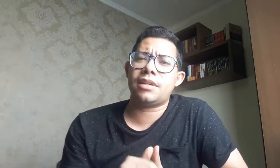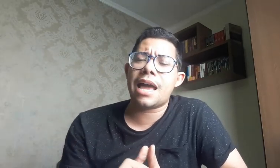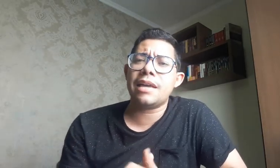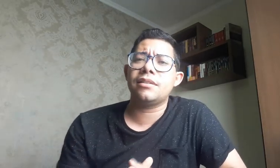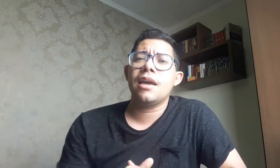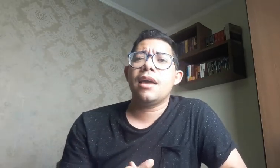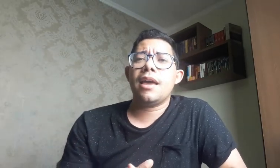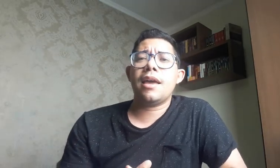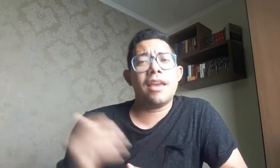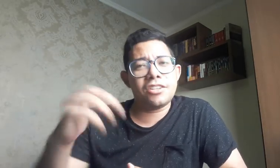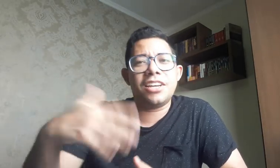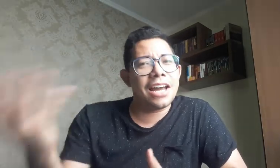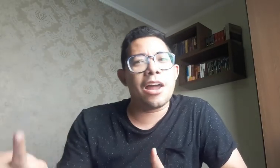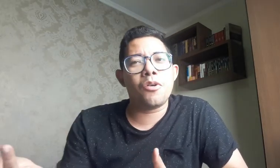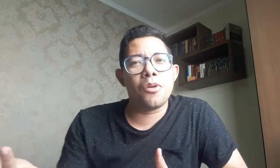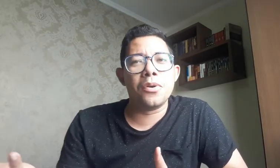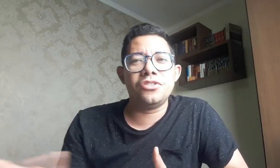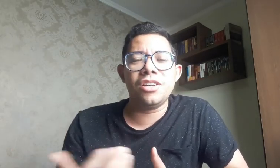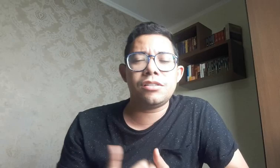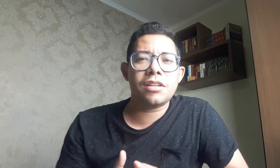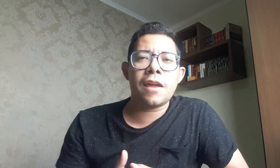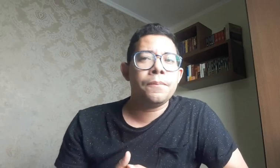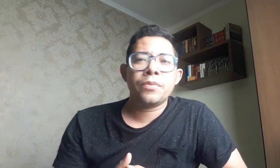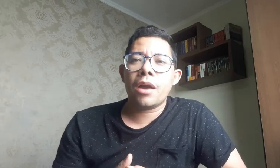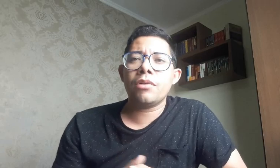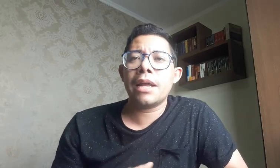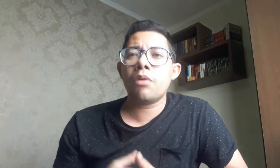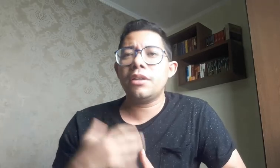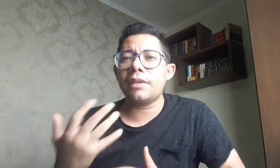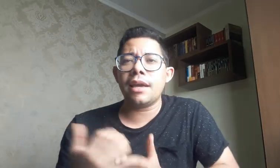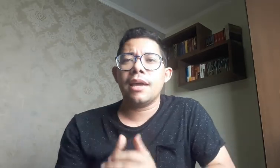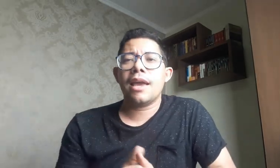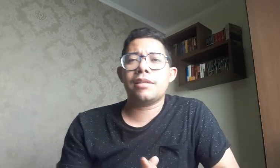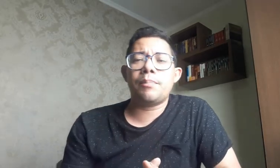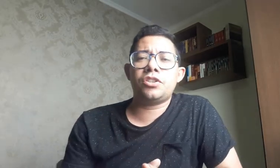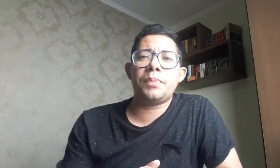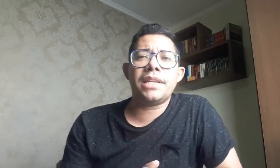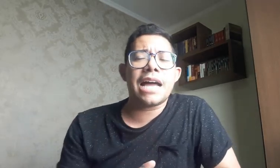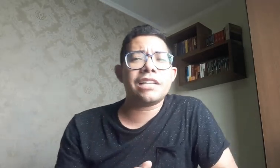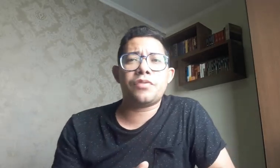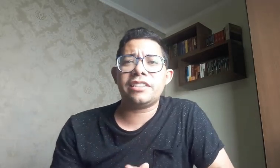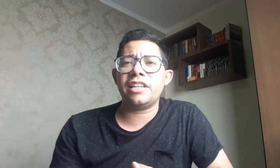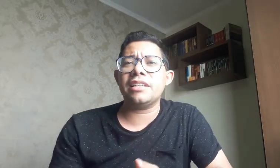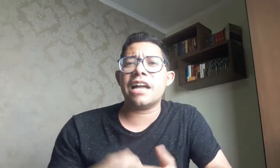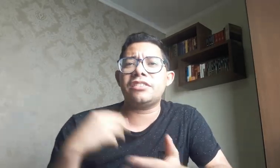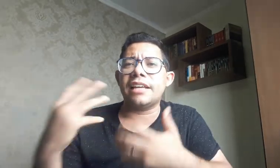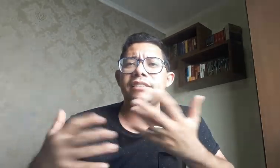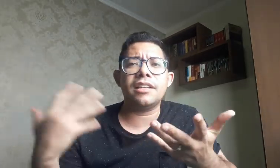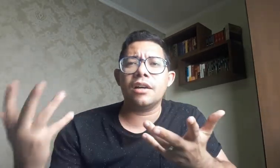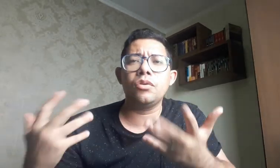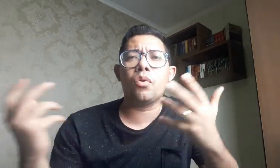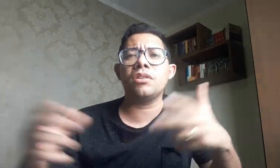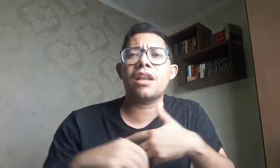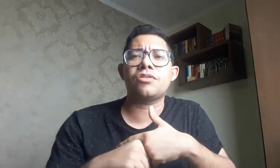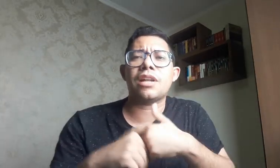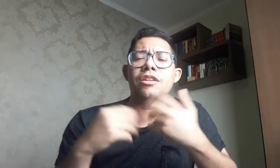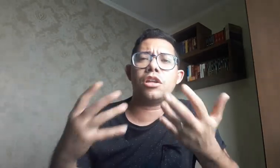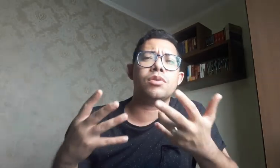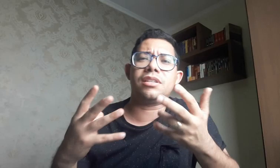sinais. Este canal, como eu disse, é um canal que tem essa possibilidade, facilidade, estar ensinando coisas relacionadas à língua de